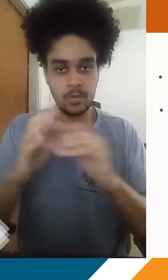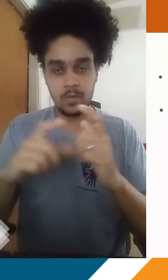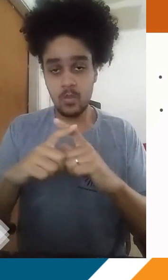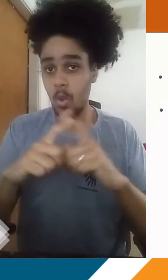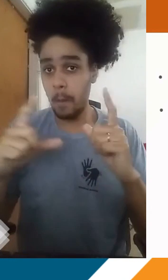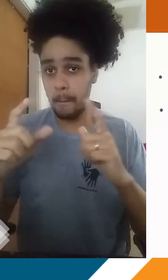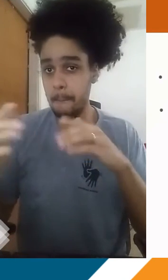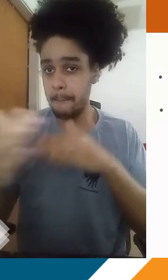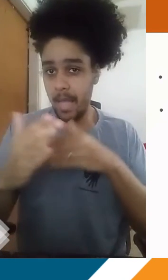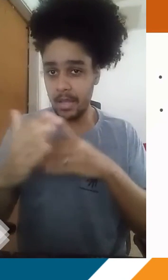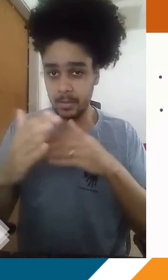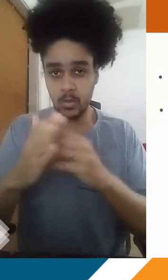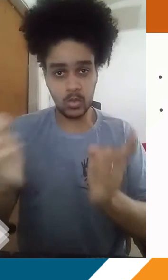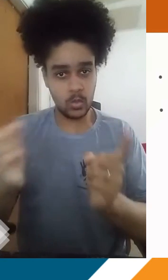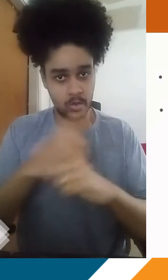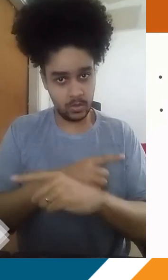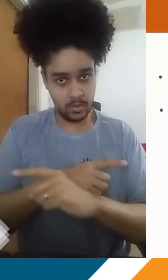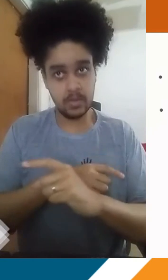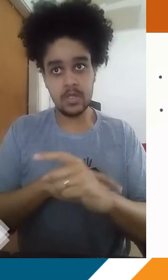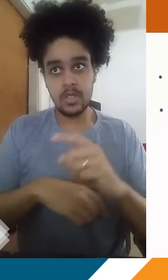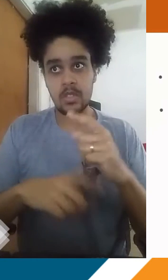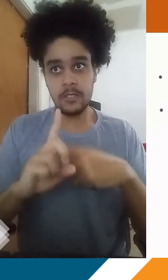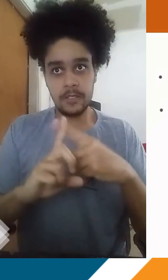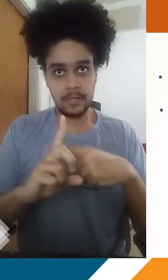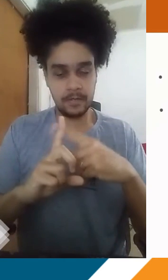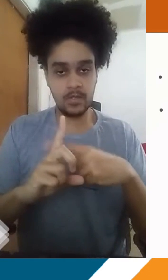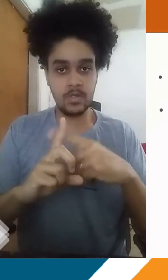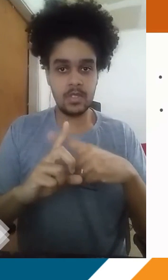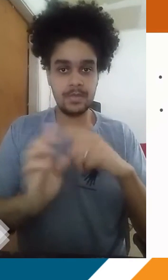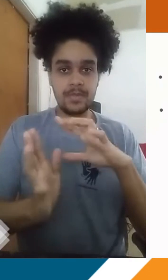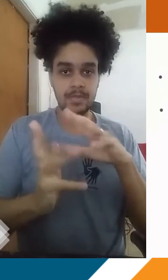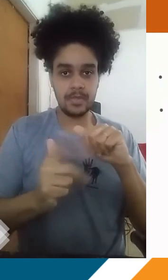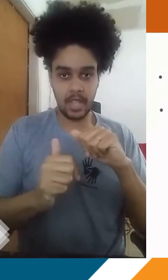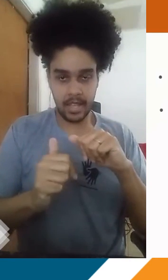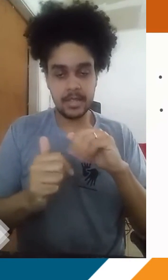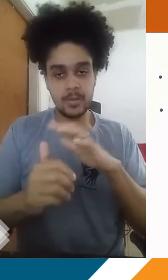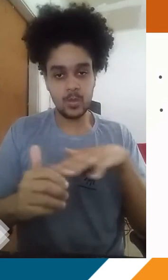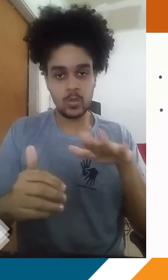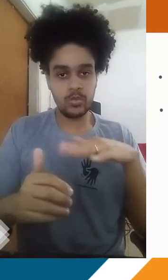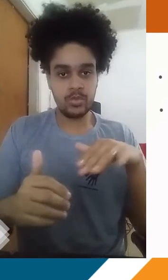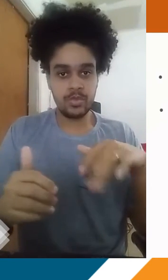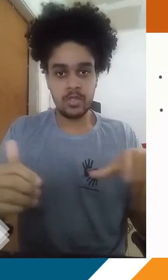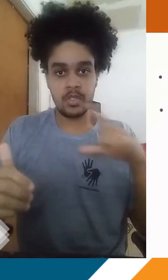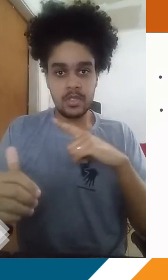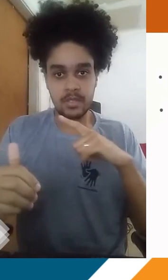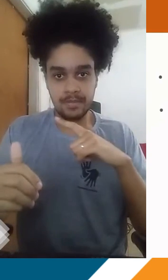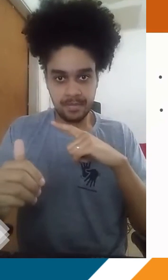O máximo da inversão térmica, ou seja, o máximo que a Terra na sua superfície tem um